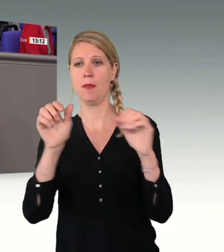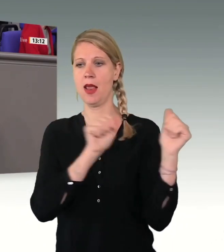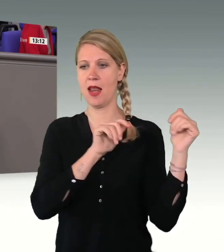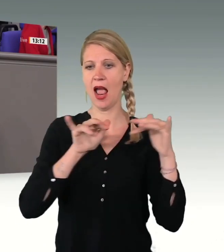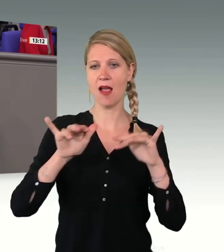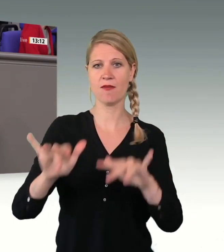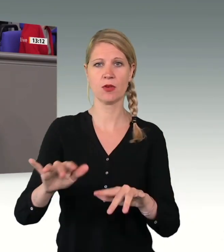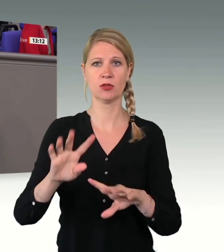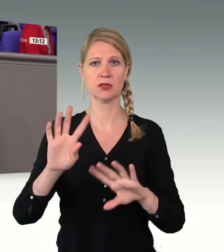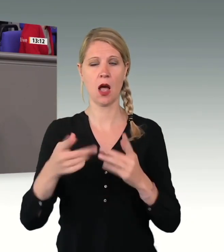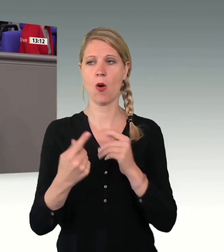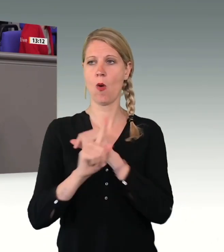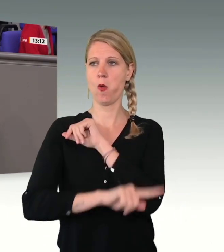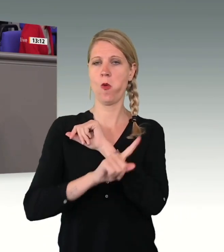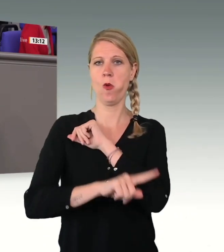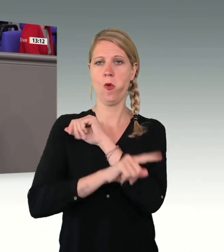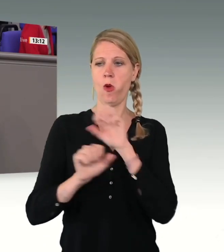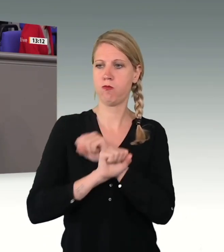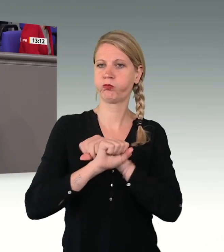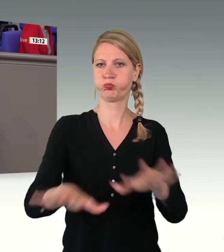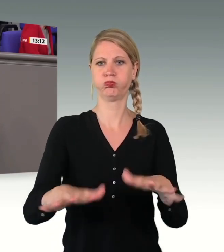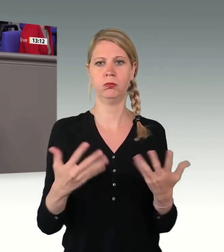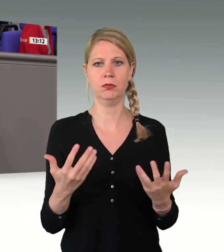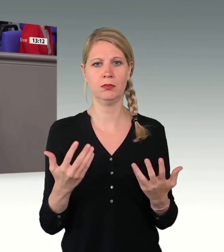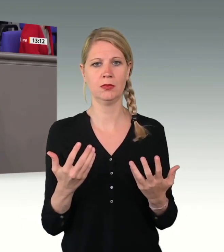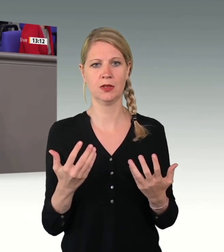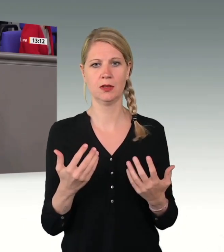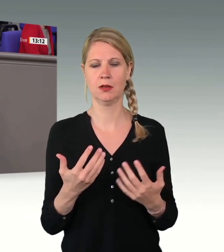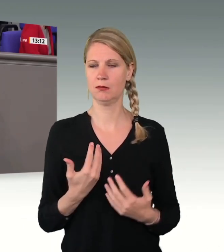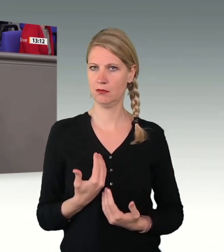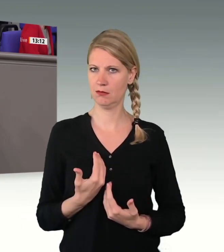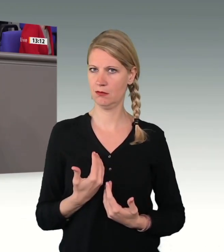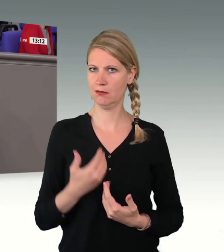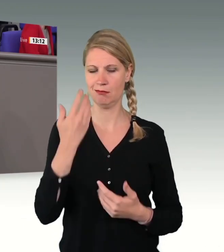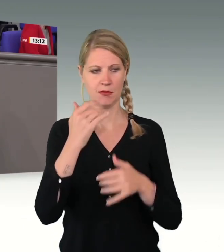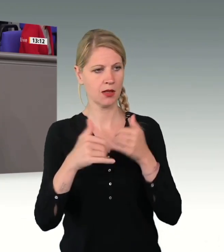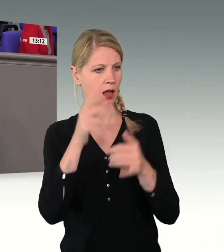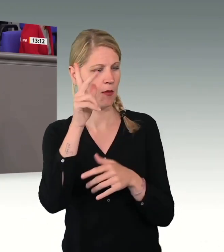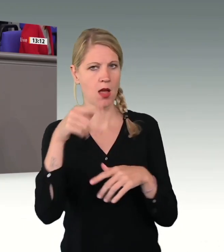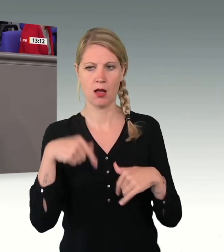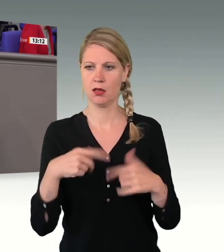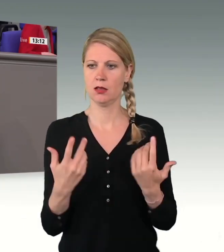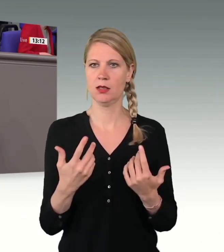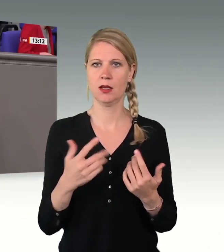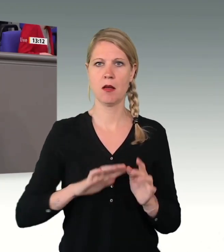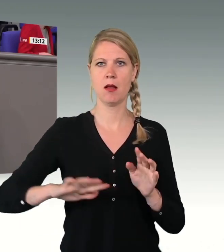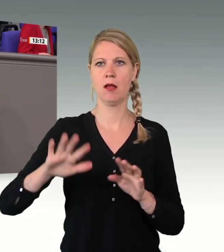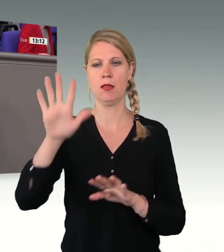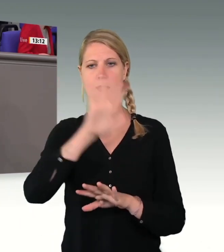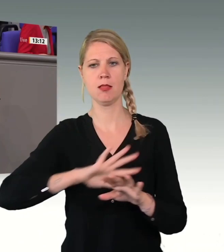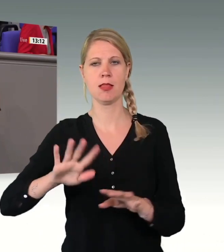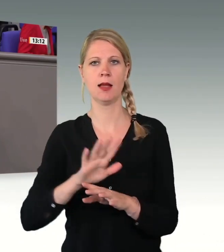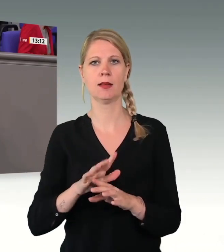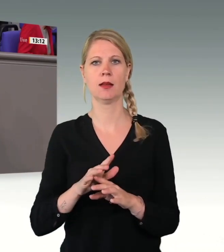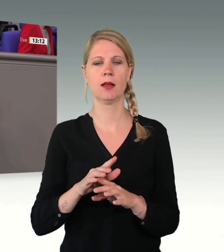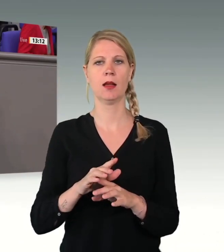gezielten Unwahrheiten nicht zurück. Meine Damen und Herren, in unserem Land hat sich ein Zeitgeist breitgemacht, ein linksgrüner Mainstream bis hin zu